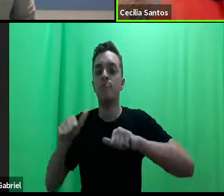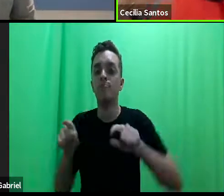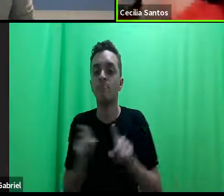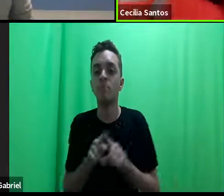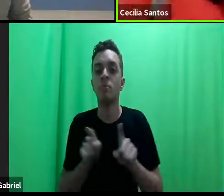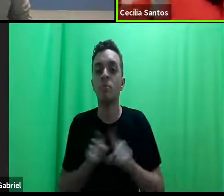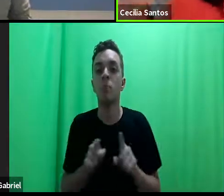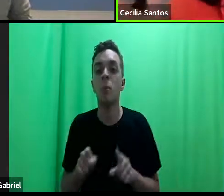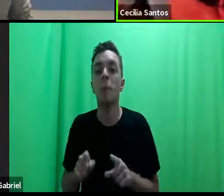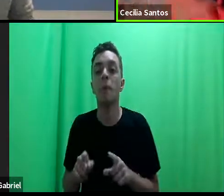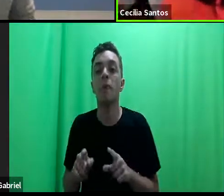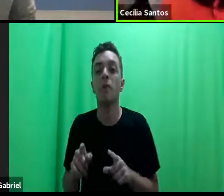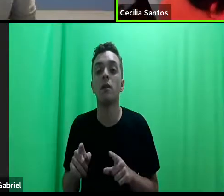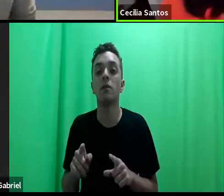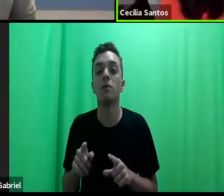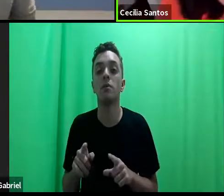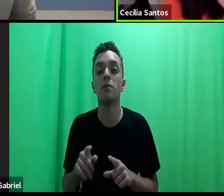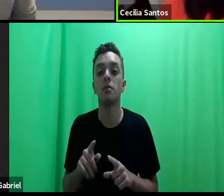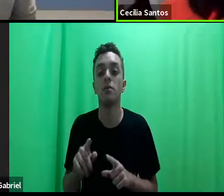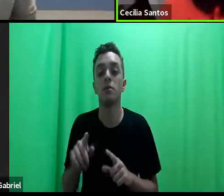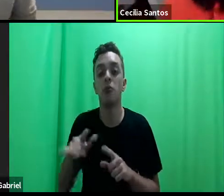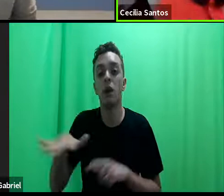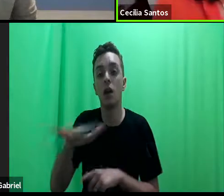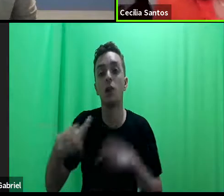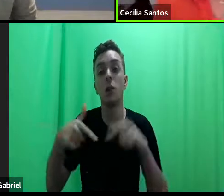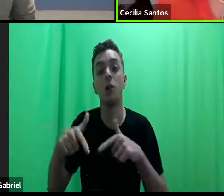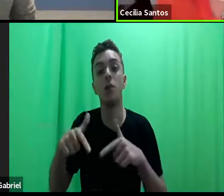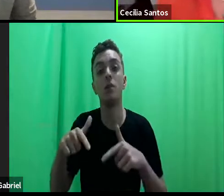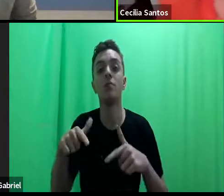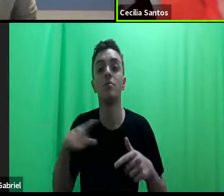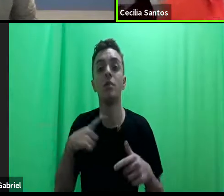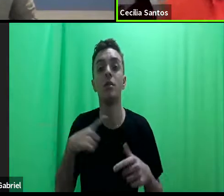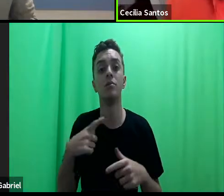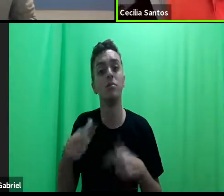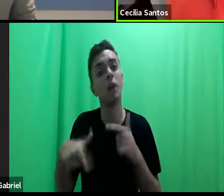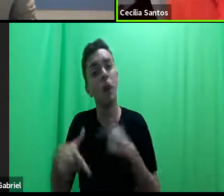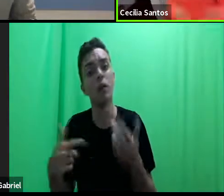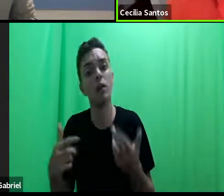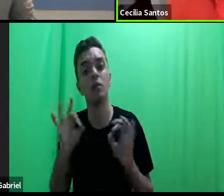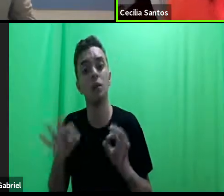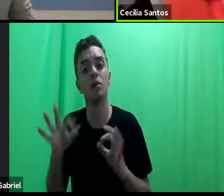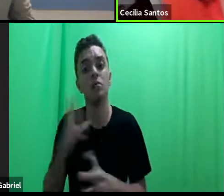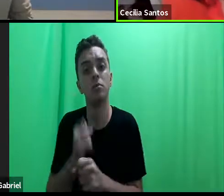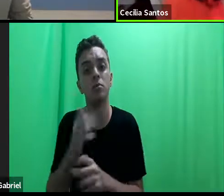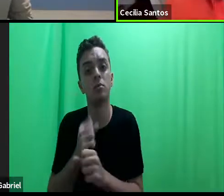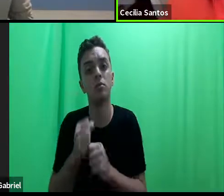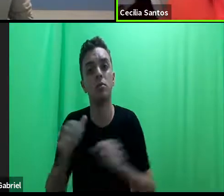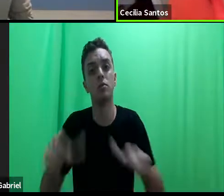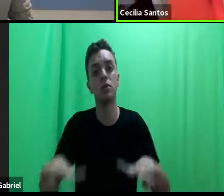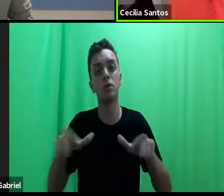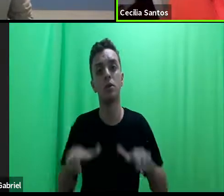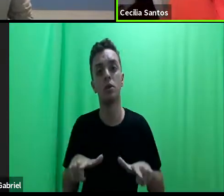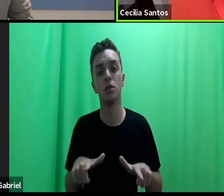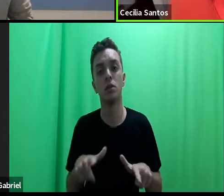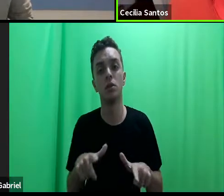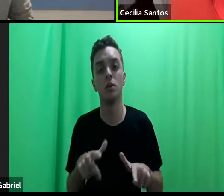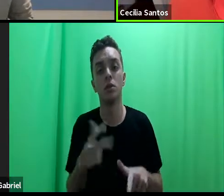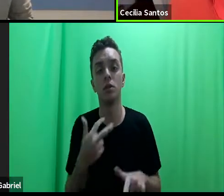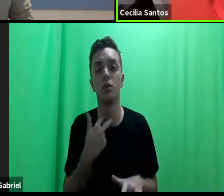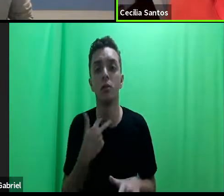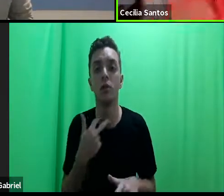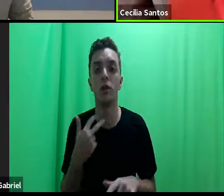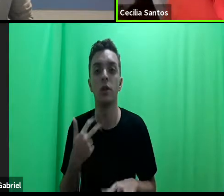do ponto de vista de mercado, eles estão no mercado, estão trabalhando, embora não pode ser esse o critério,